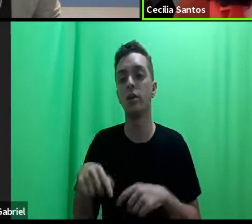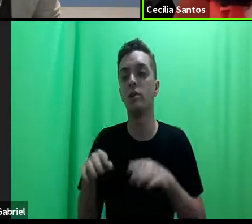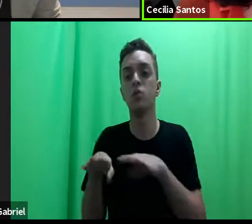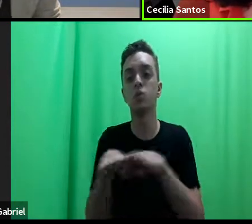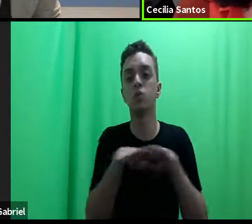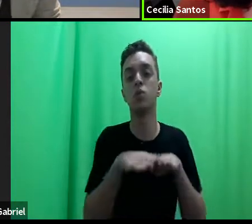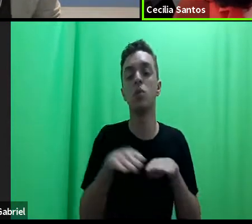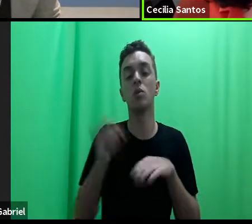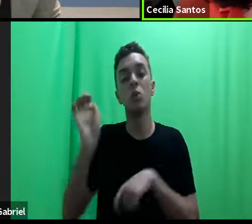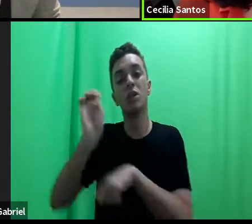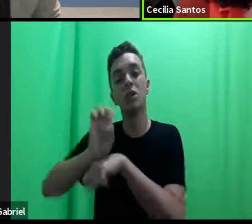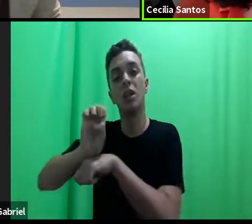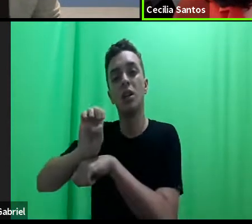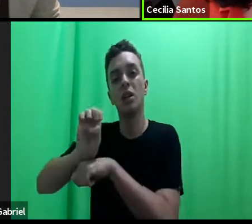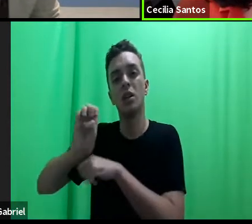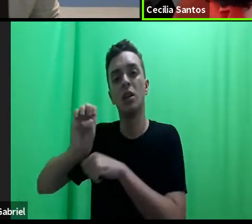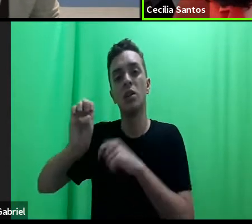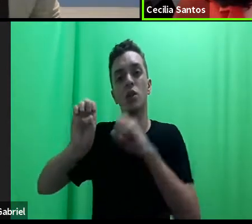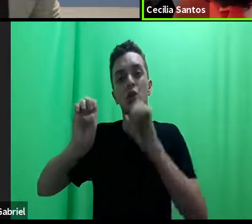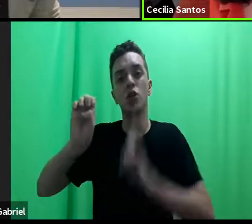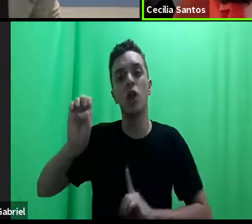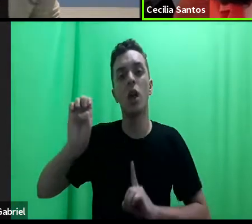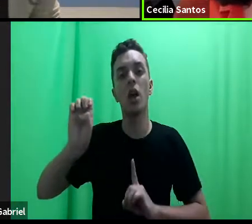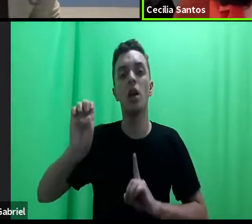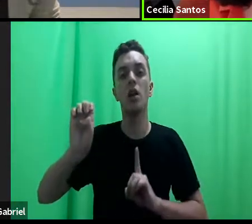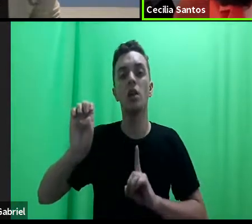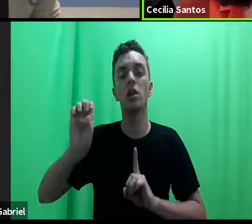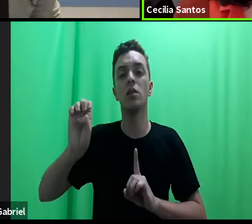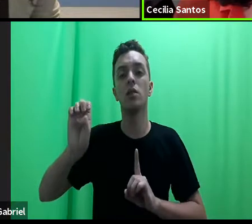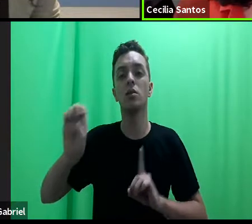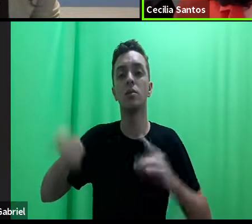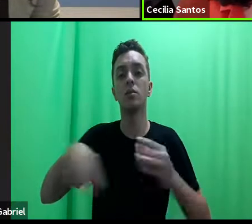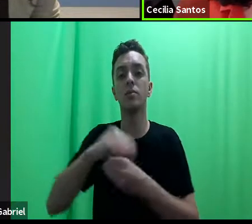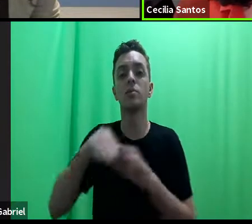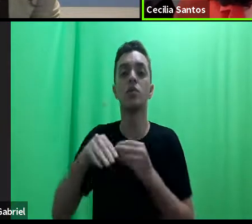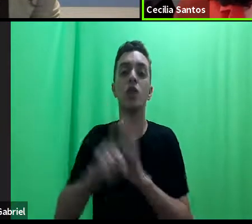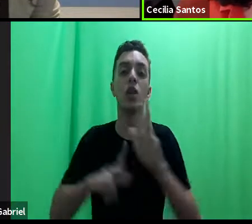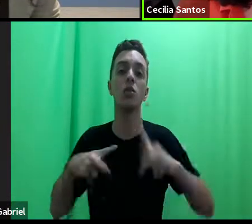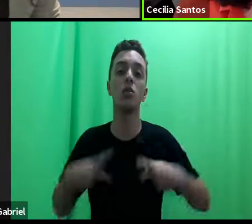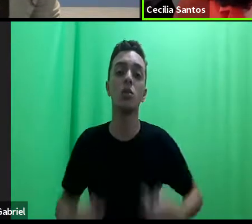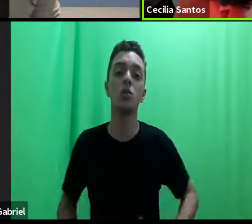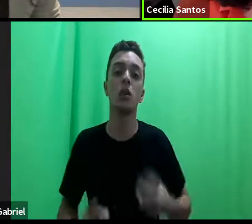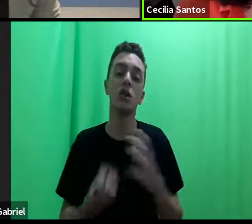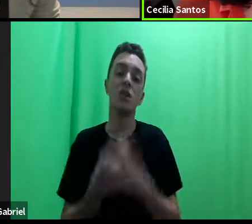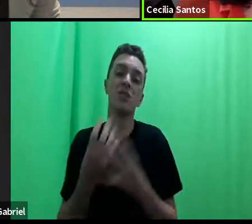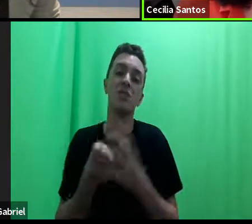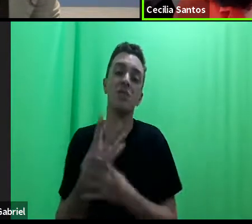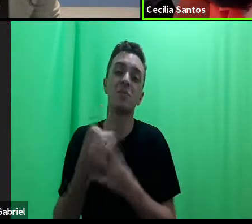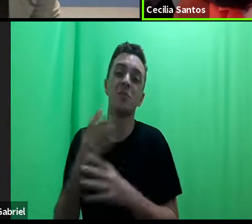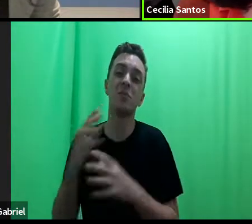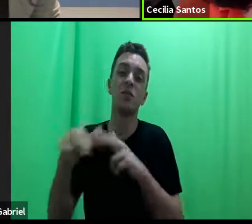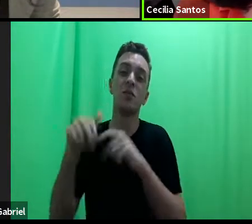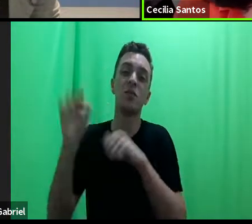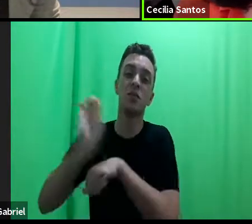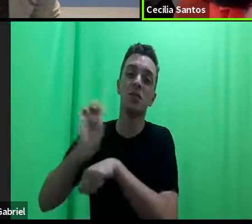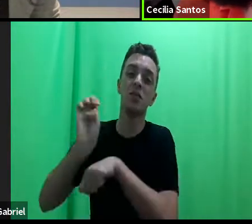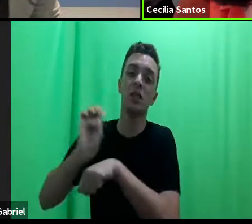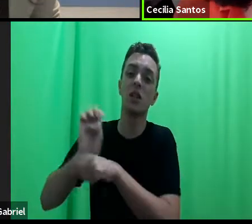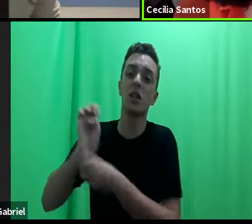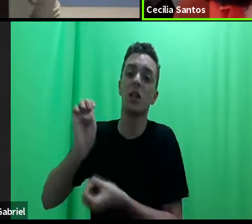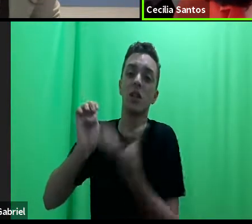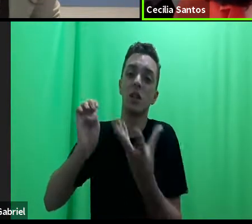Estado, o direito, os direitos humanos produzidos somente pelo Estado ou por